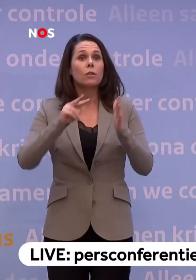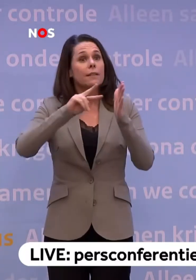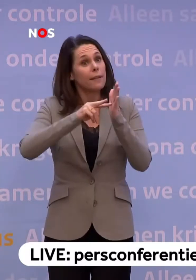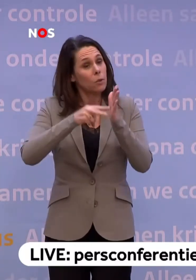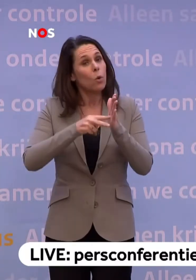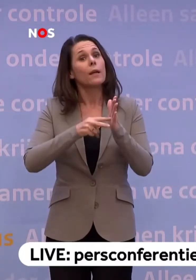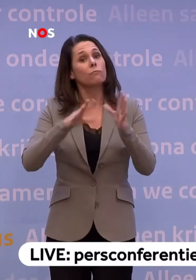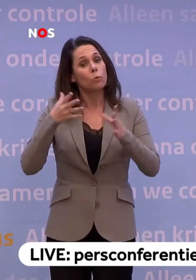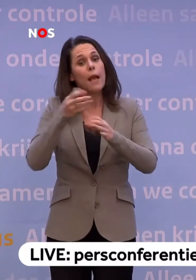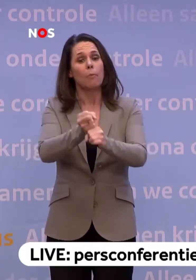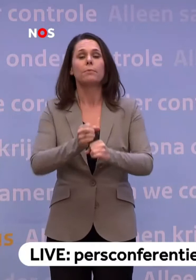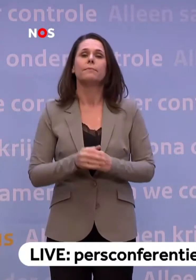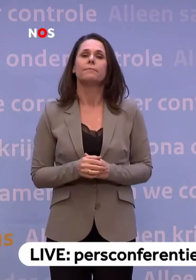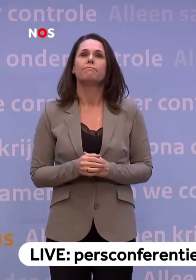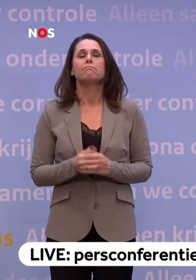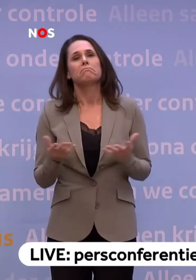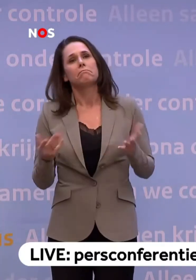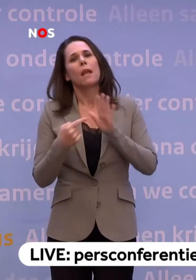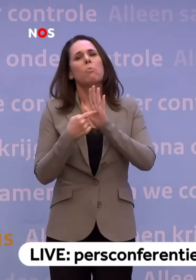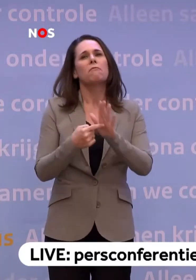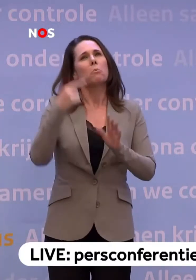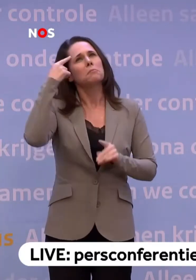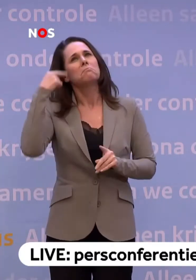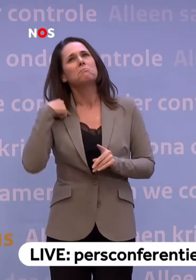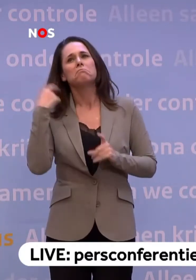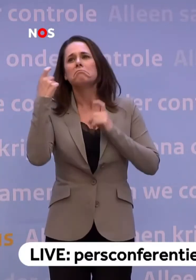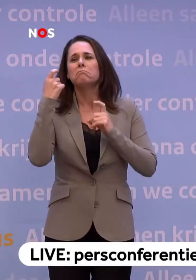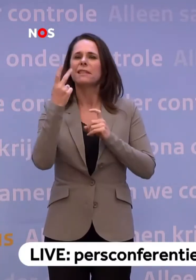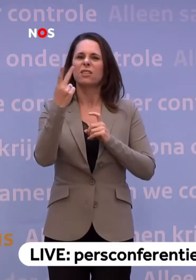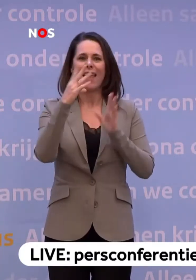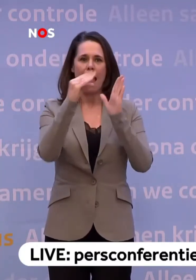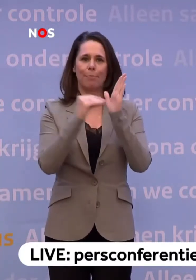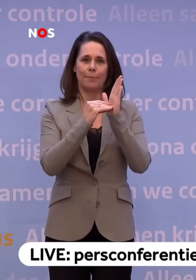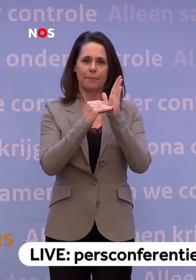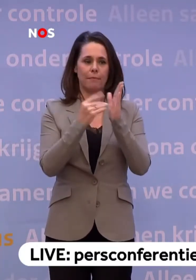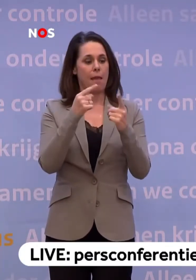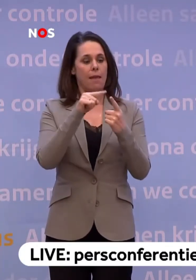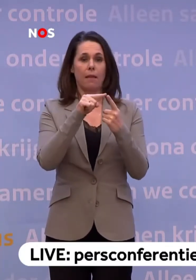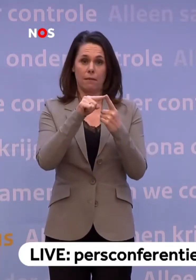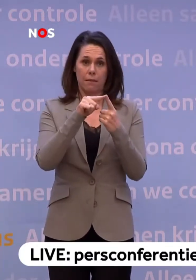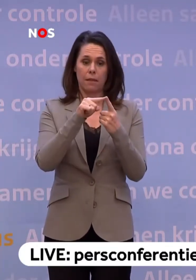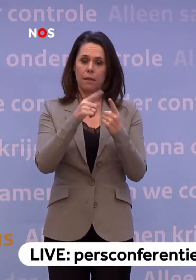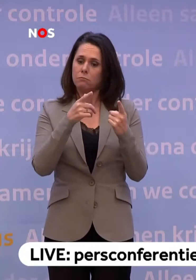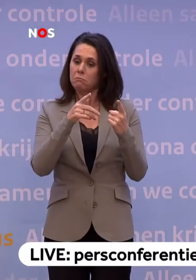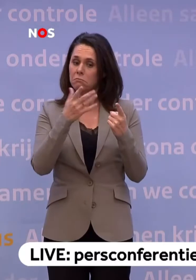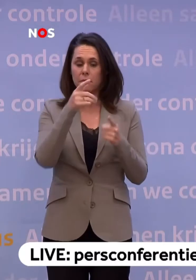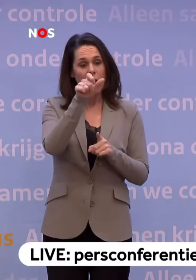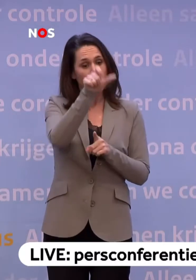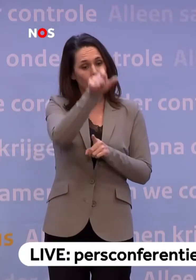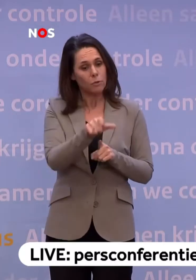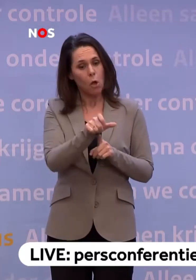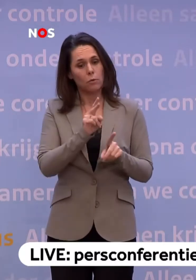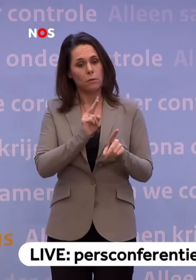kan zijn. En we denken daarbij aan twee mogelijke apps. Eén die je vertelt of je in de buurt bent geweest van een